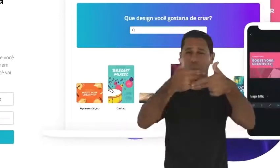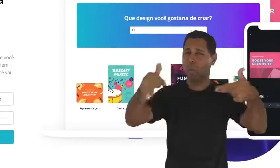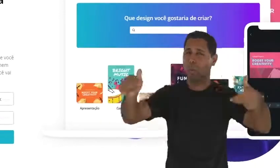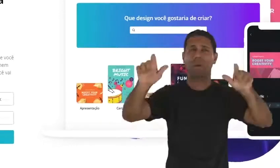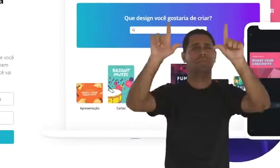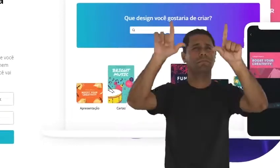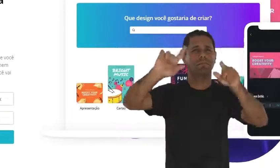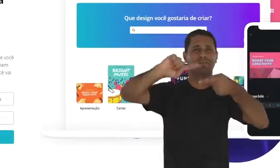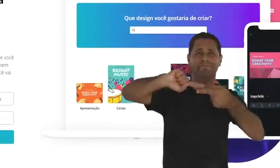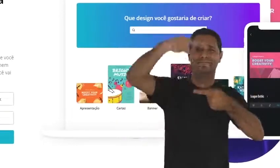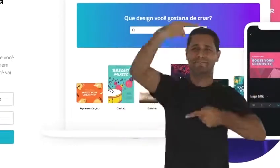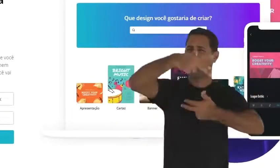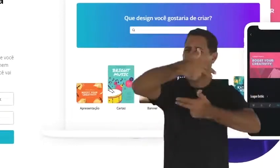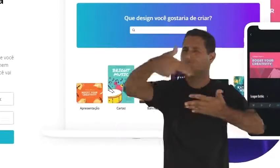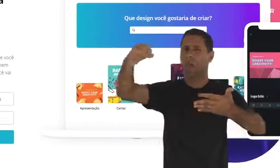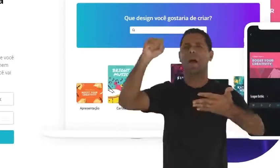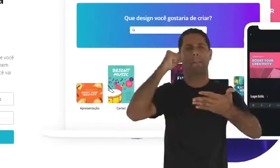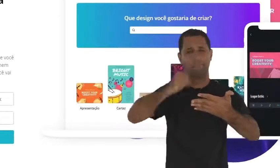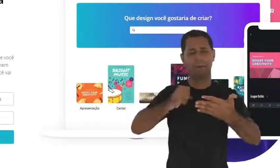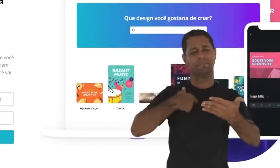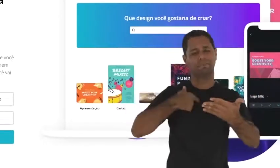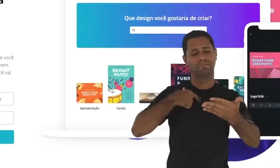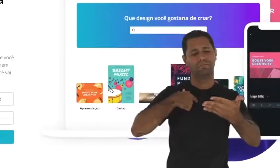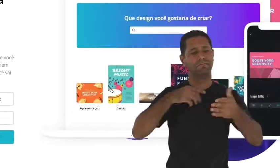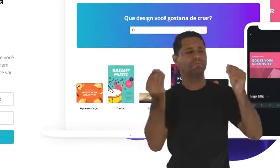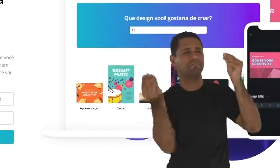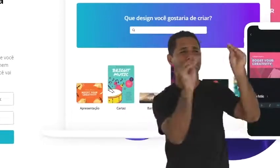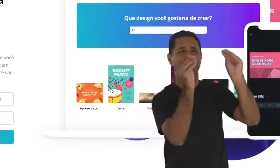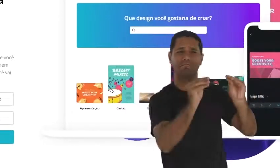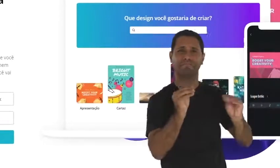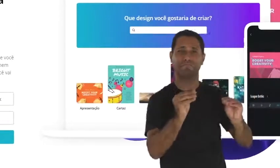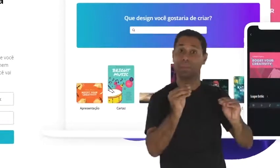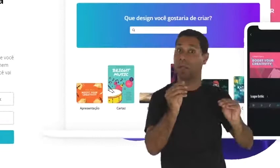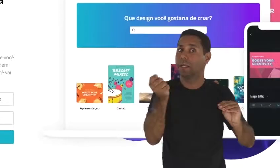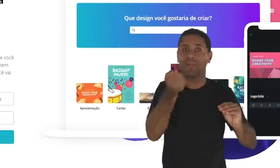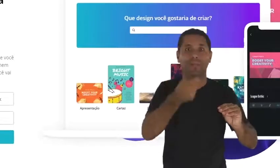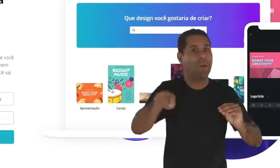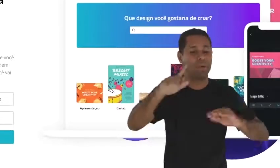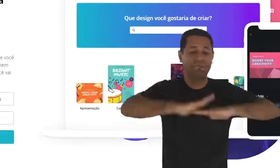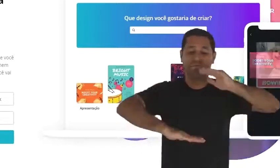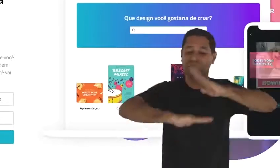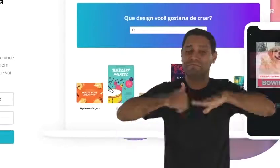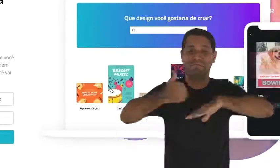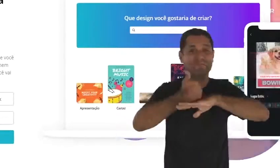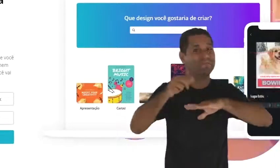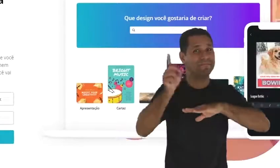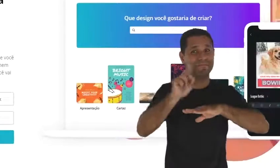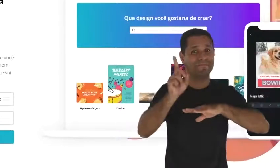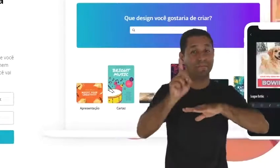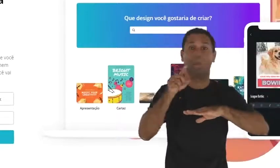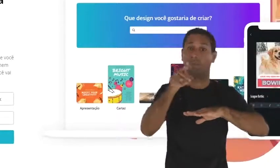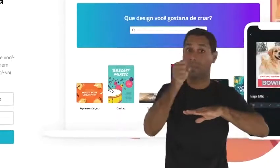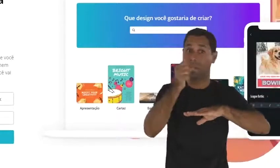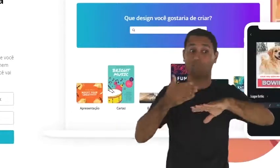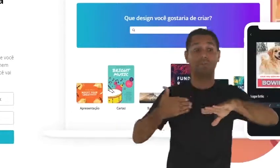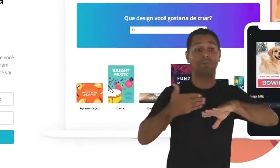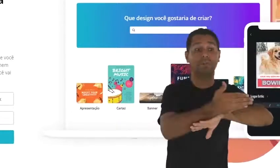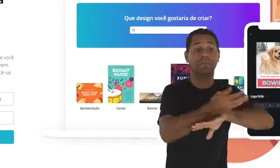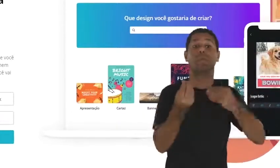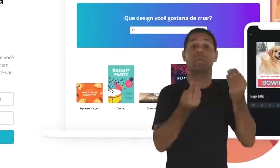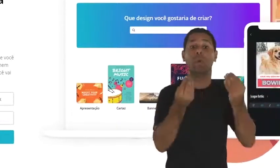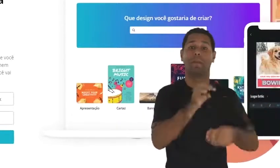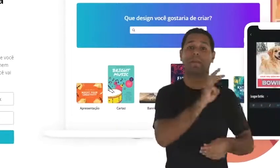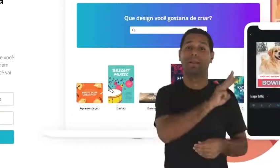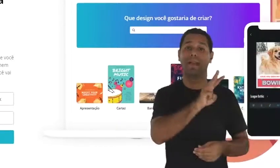imagem para suas redes sociais, ele te ajuda a fazer sem conhecimento técnico. Então para acessar, entre em